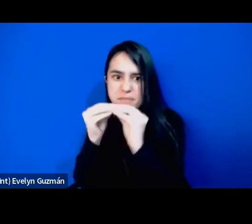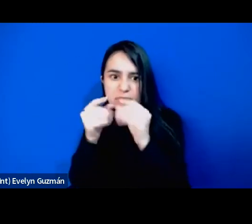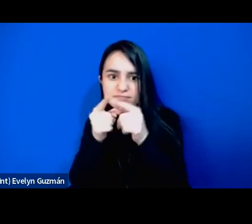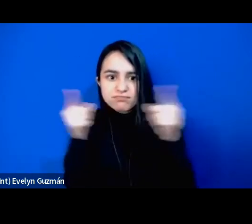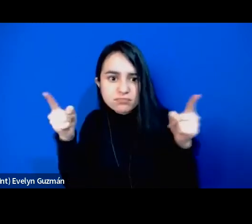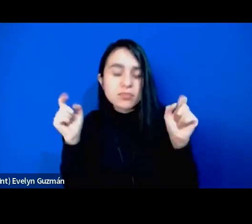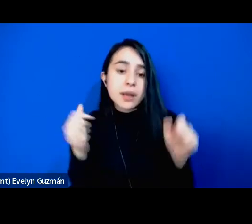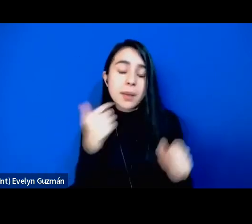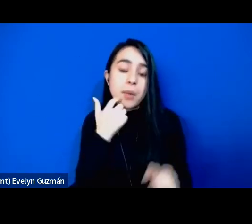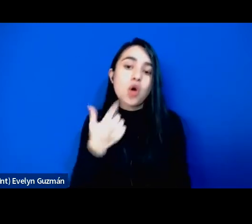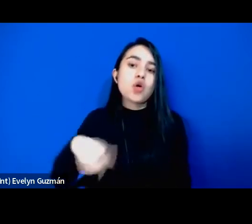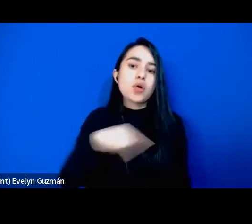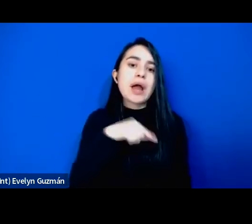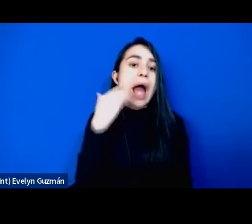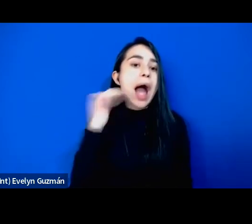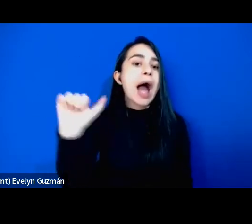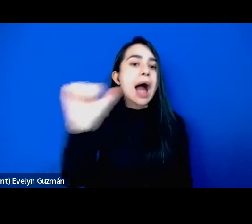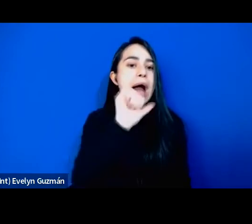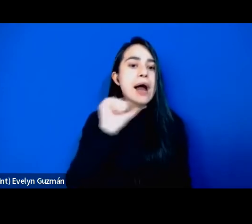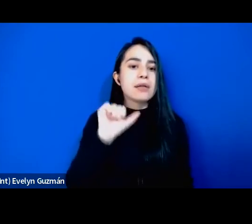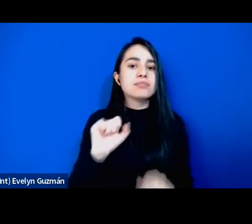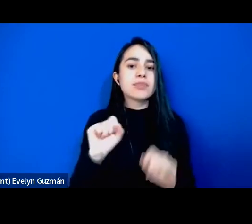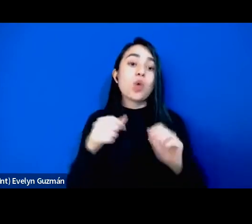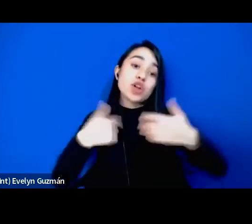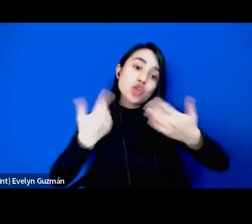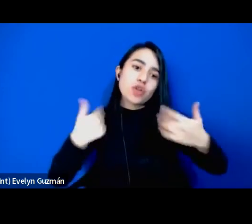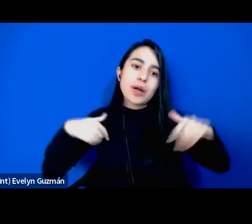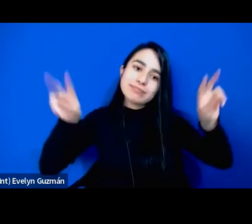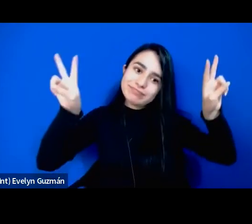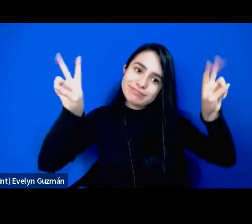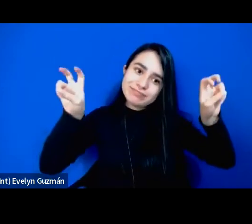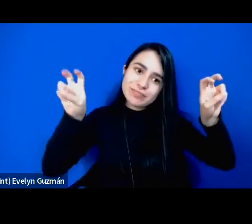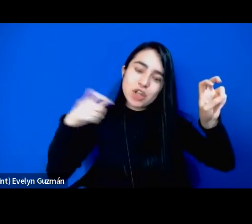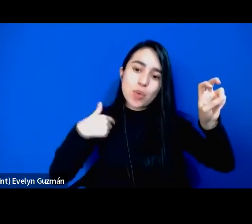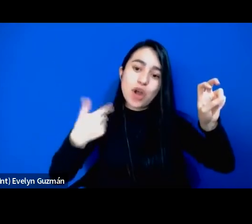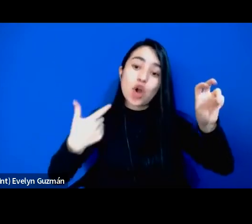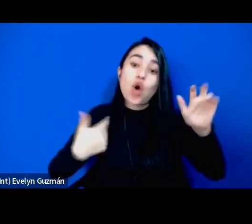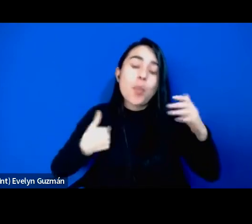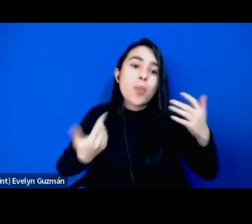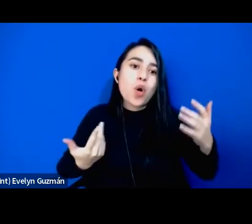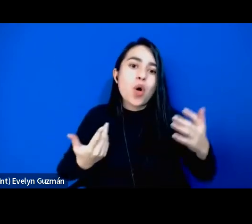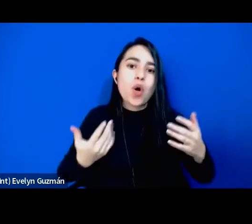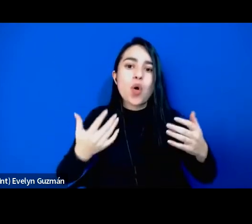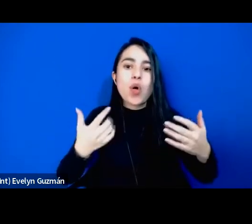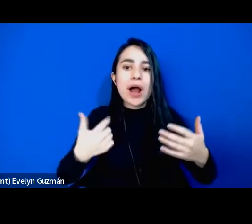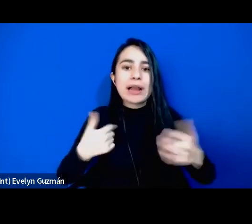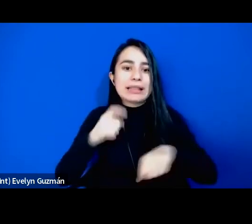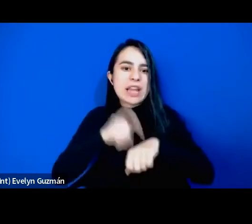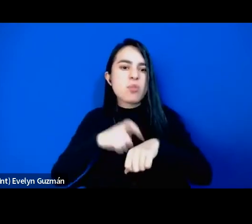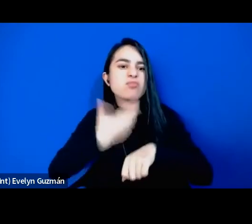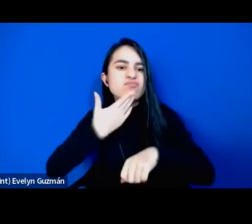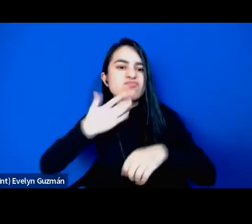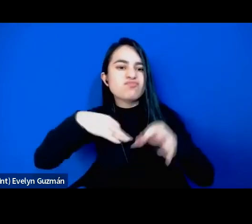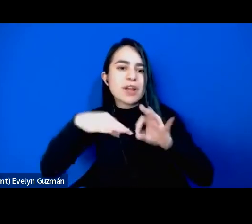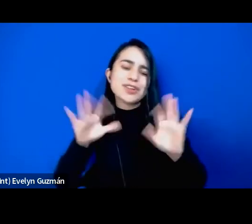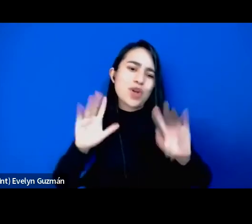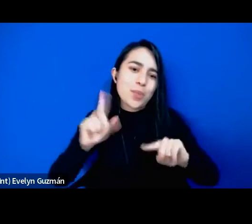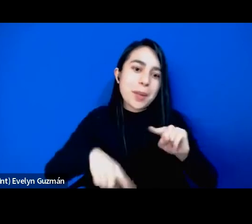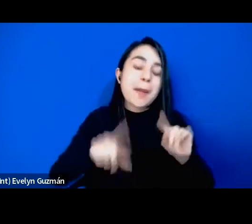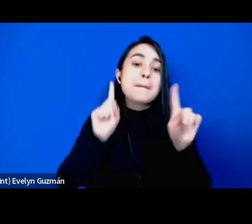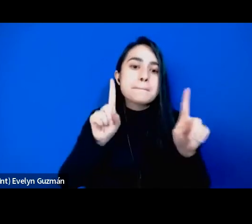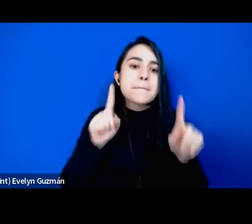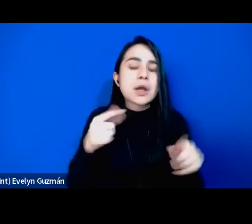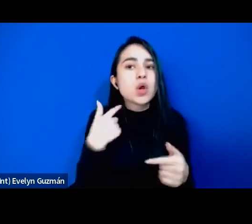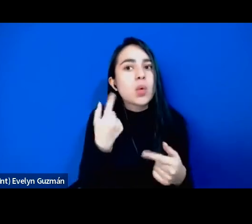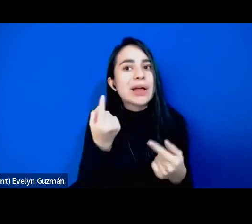fuimos marcadas como mujeres. Todo esto, entre comillas, porque no tengo tiempo para desarrollarlo, implica también un